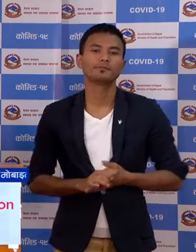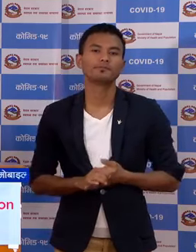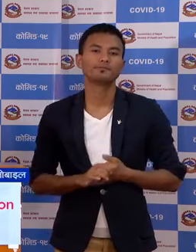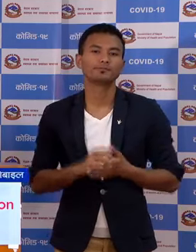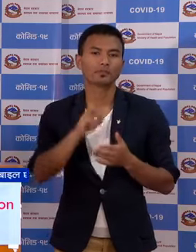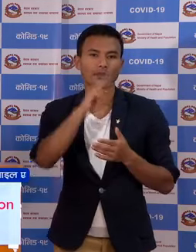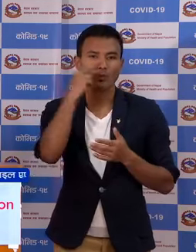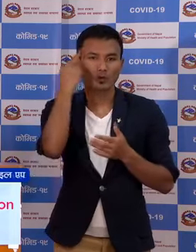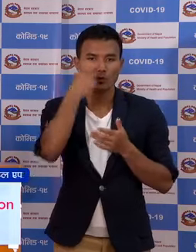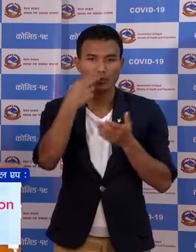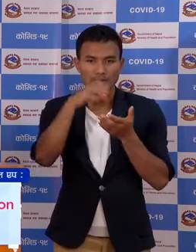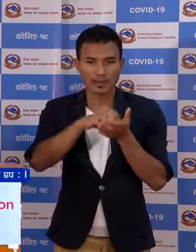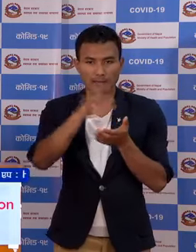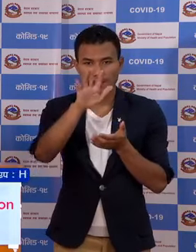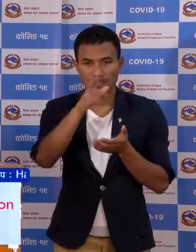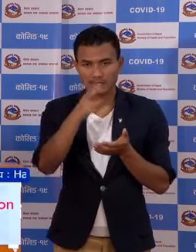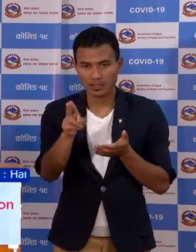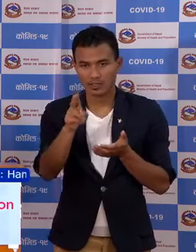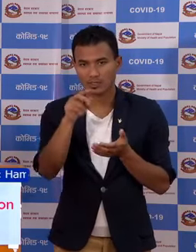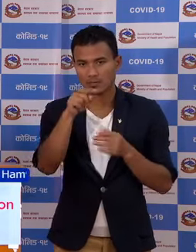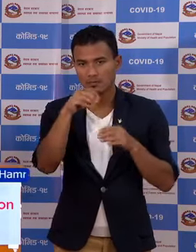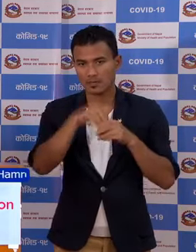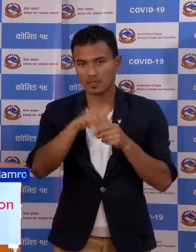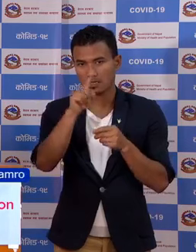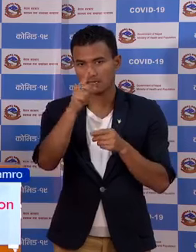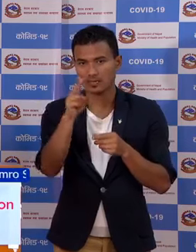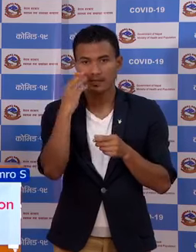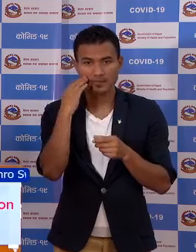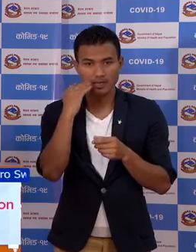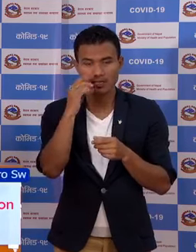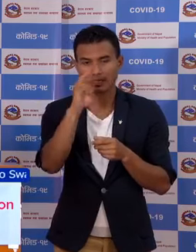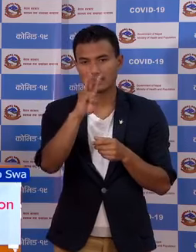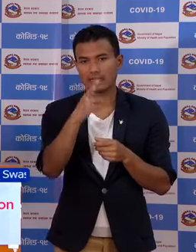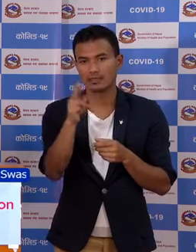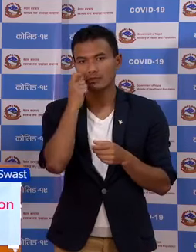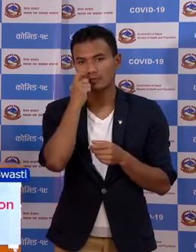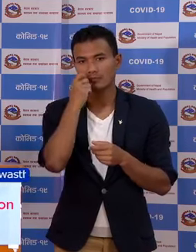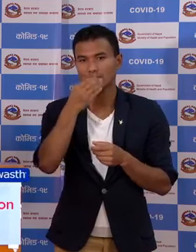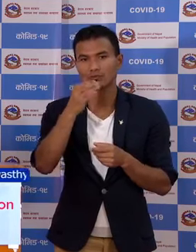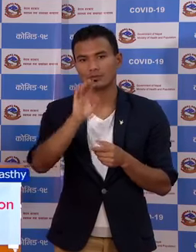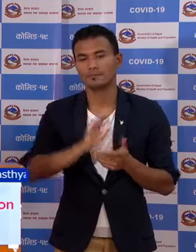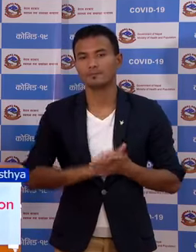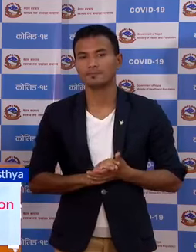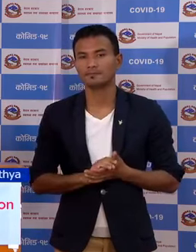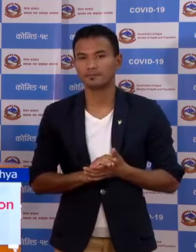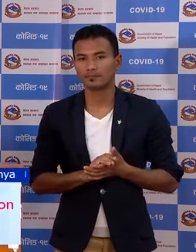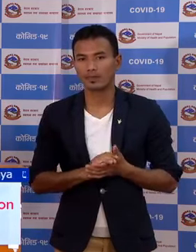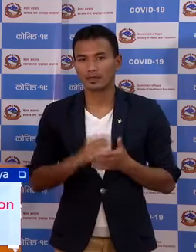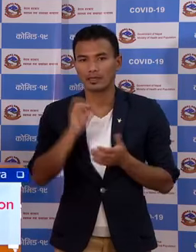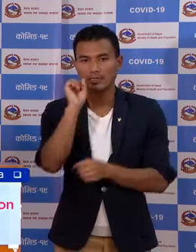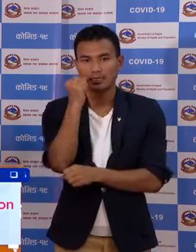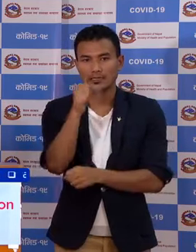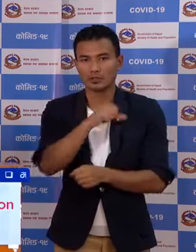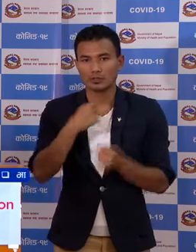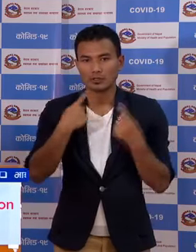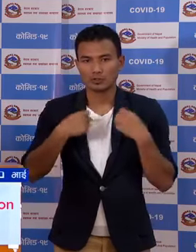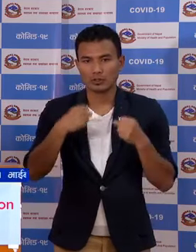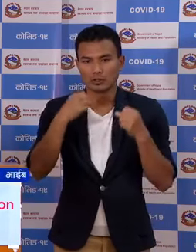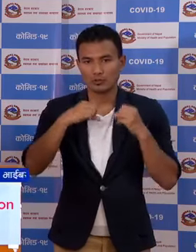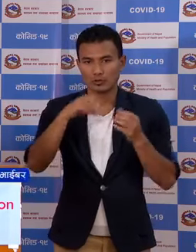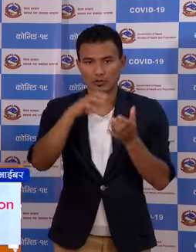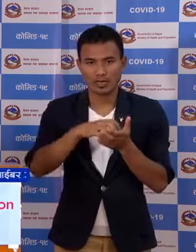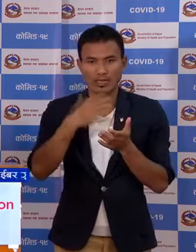र रूपन 5 जना, 31 जना महिला र 4 जना पुरूस उनोंच राष्टिय जनुस्वार्त